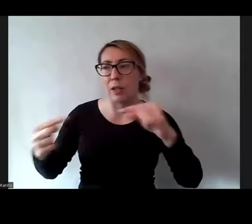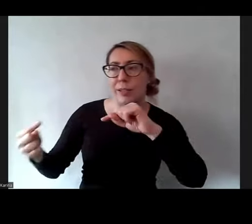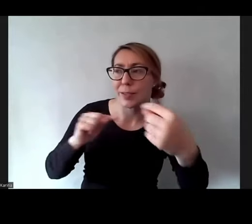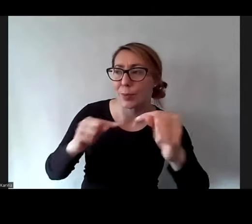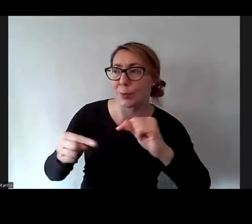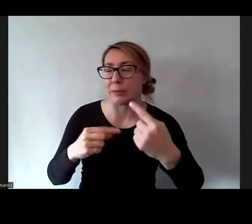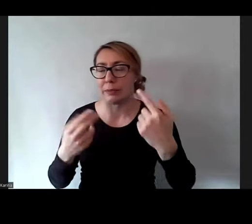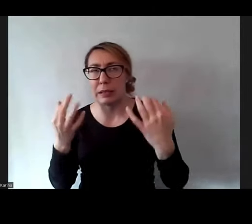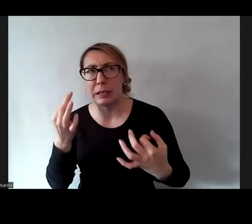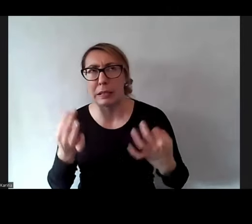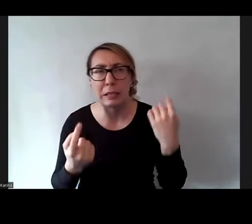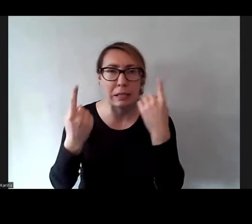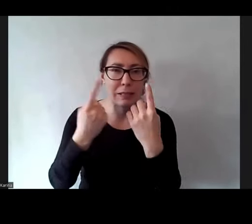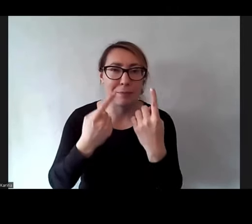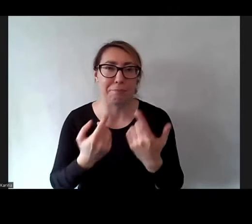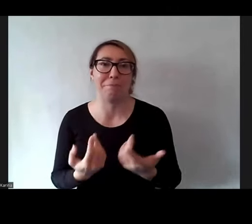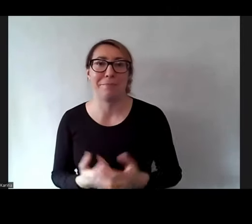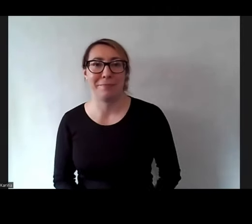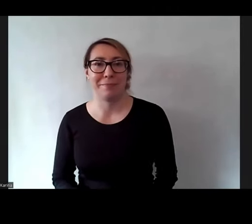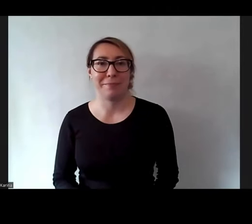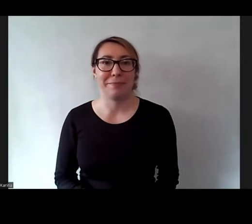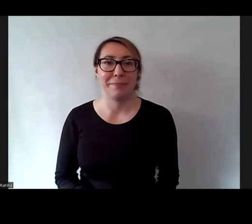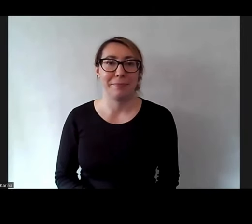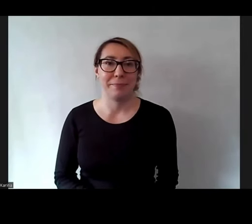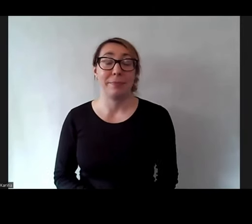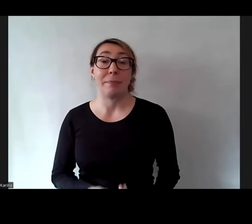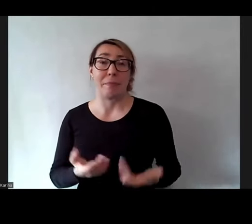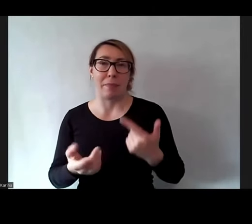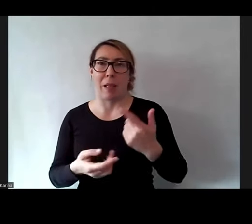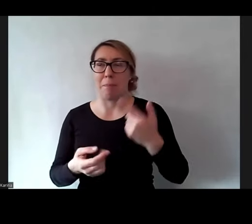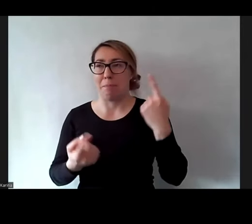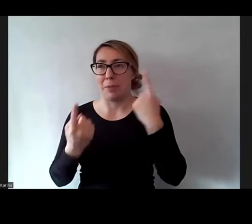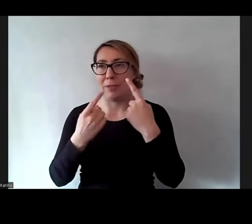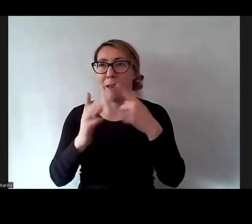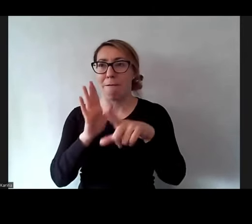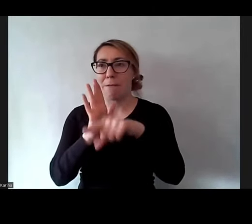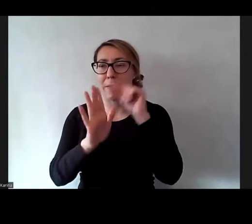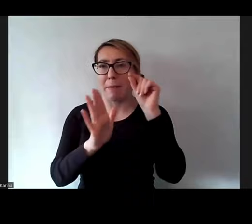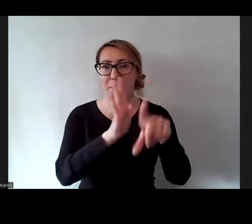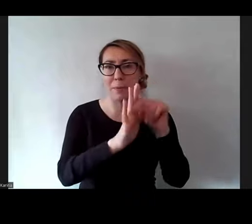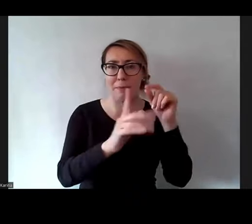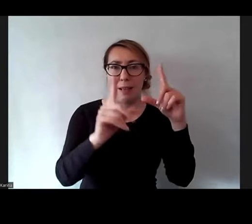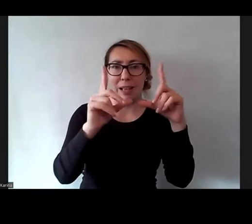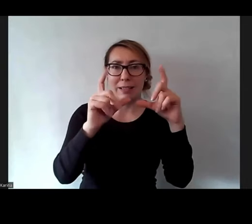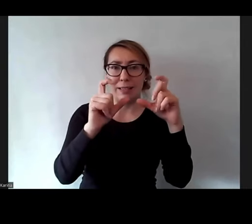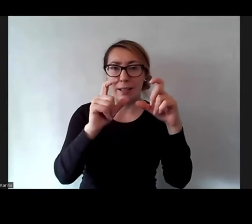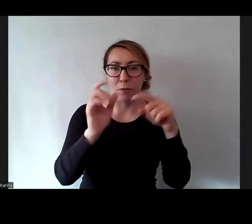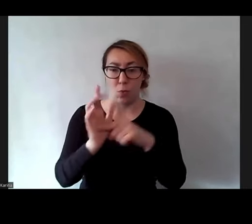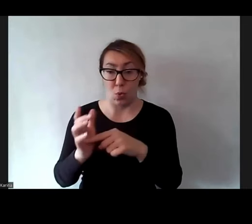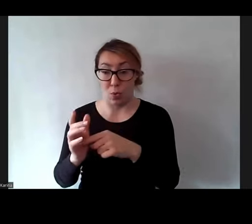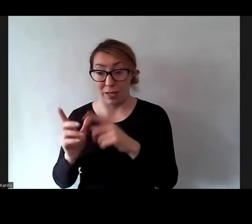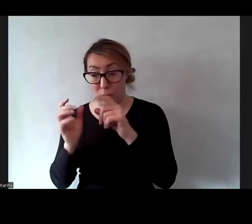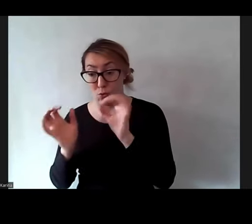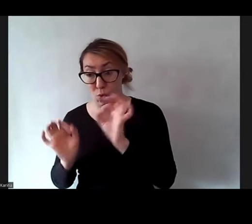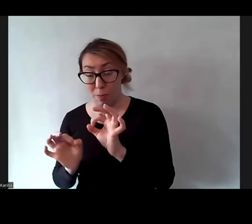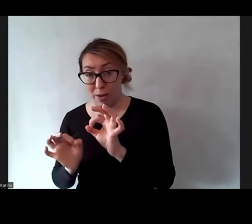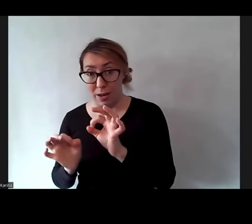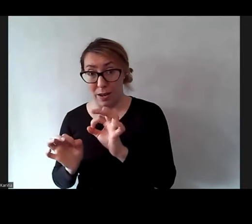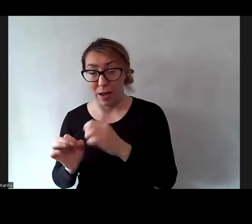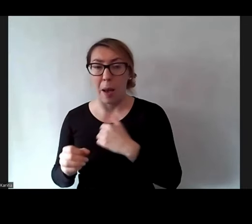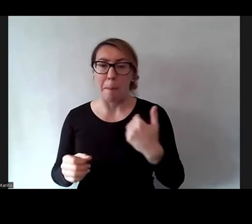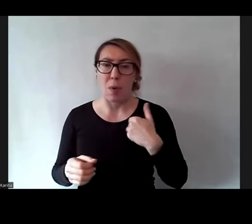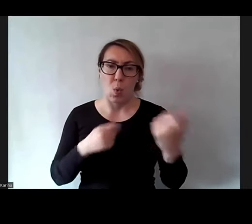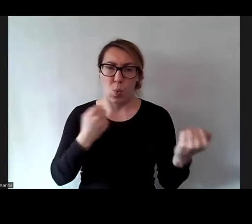Myślę, że dobór zdjęć. To zdjęcie jest dobre. Pamiętam, że były